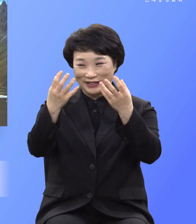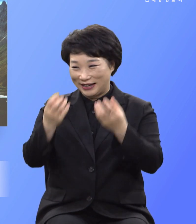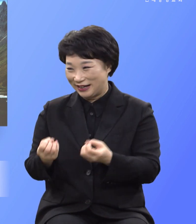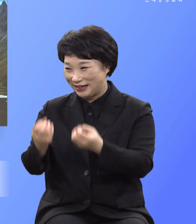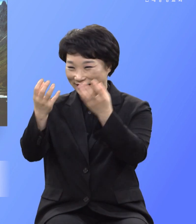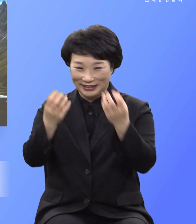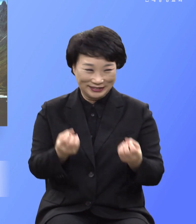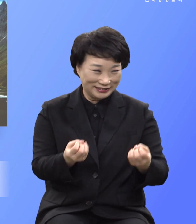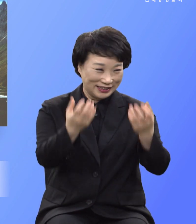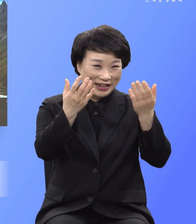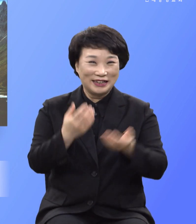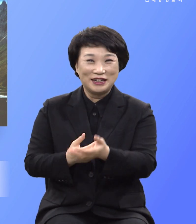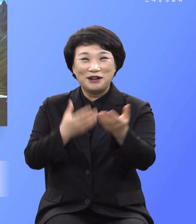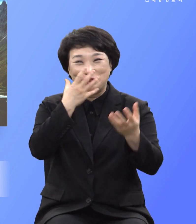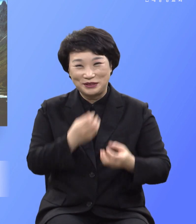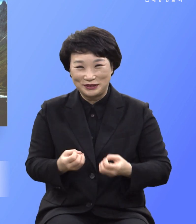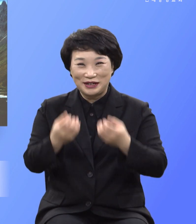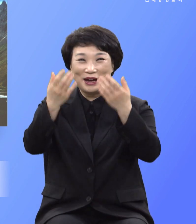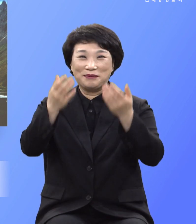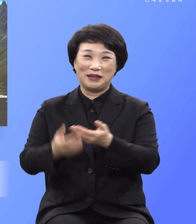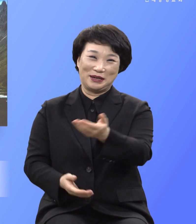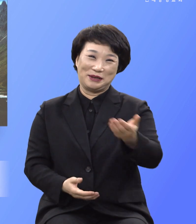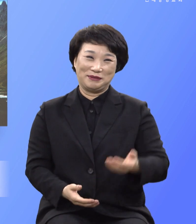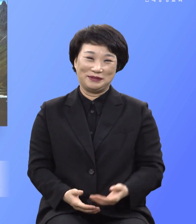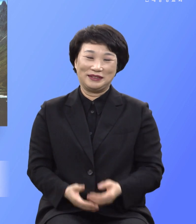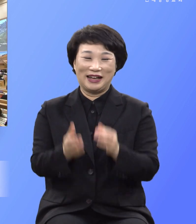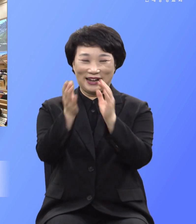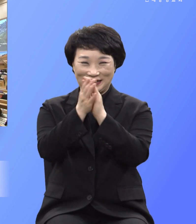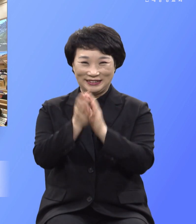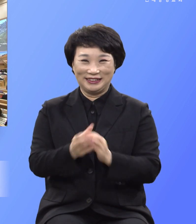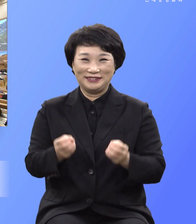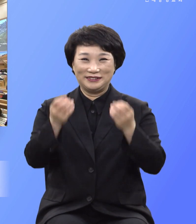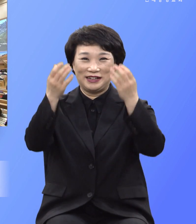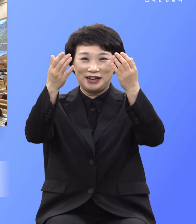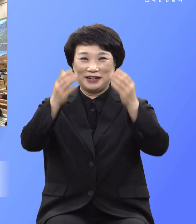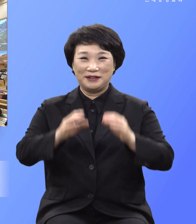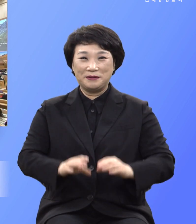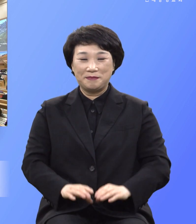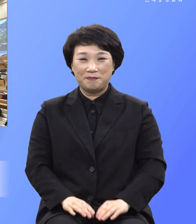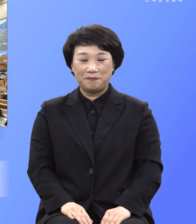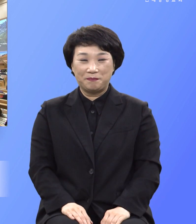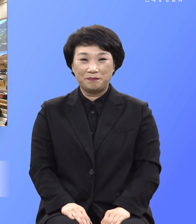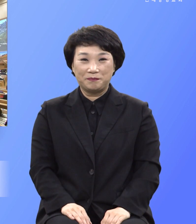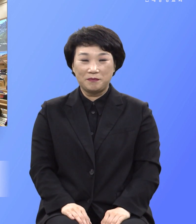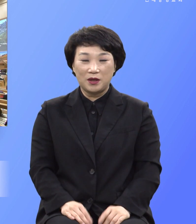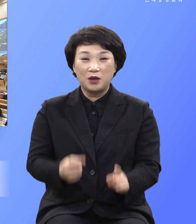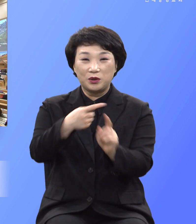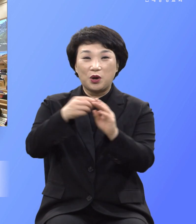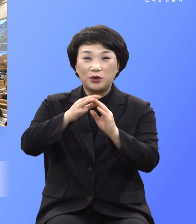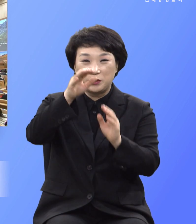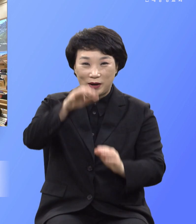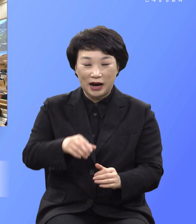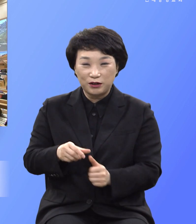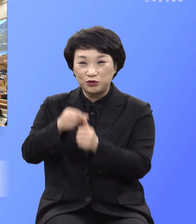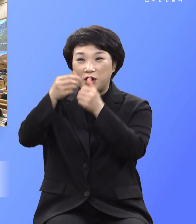축복합니다 할렐루야 그러므로 교회와 구원받은 내가